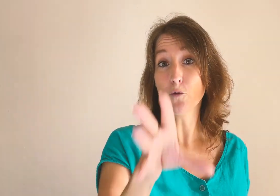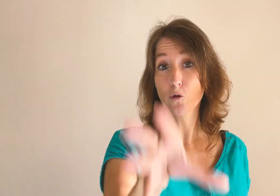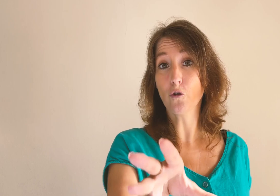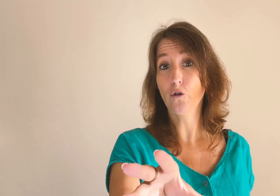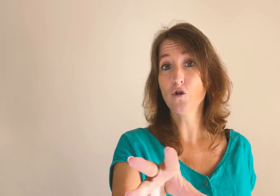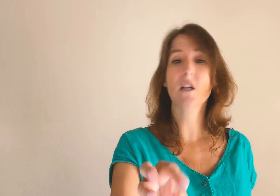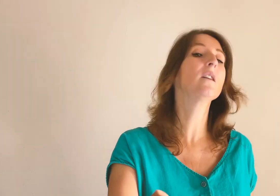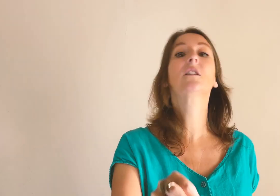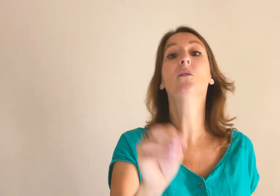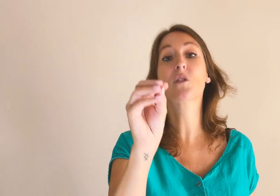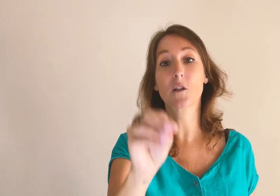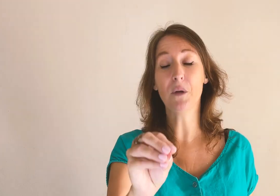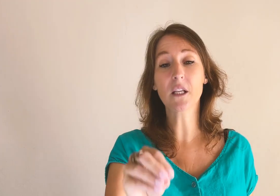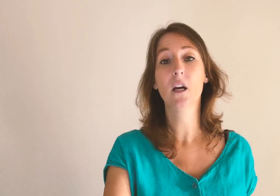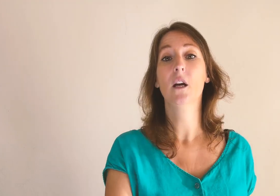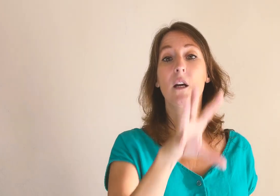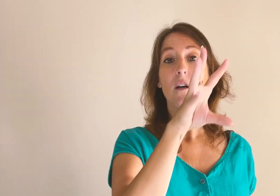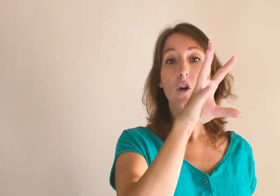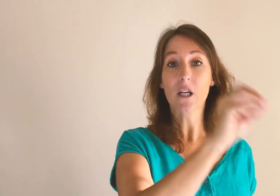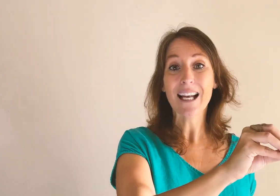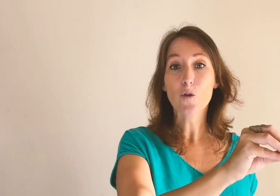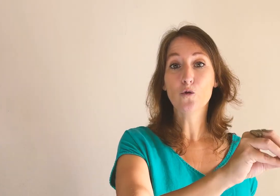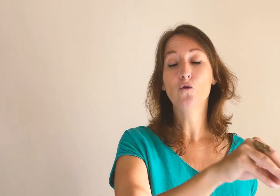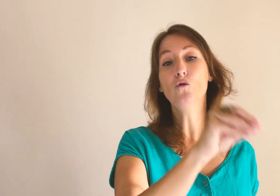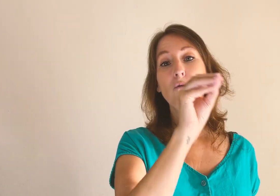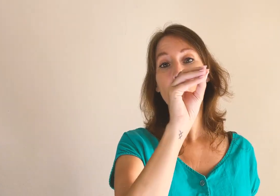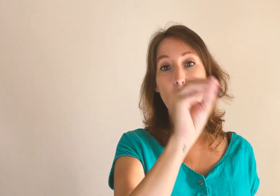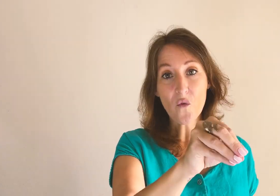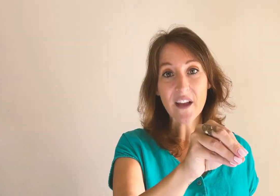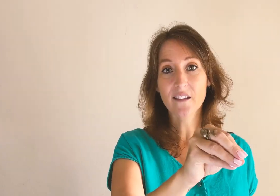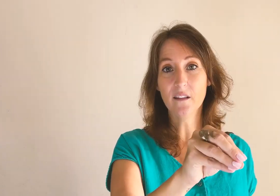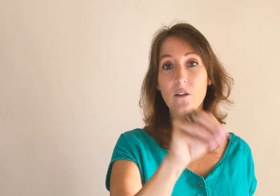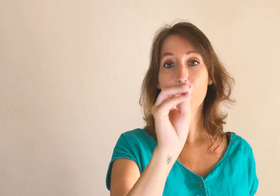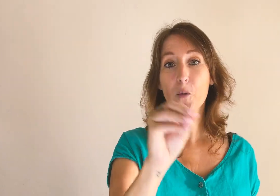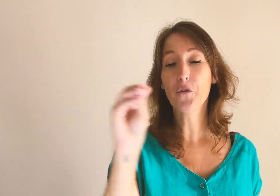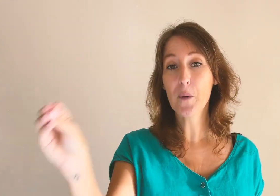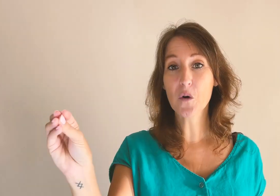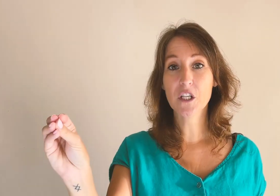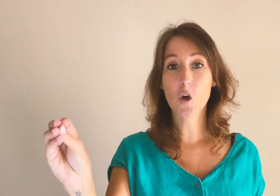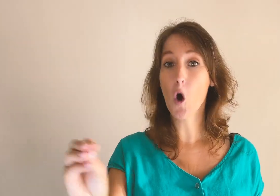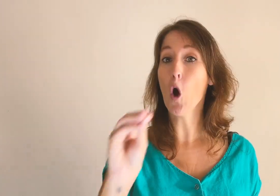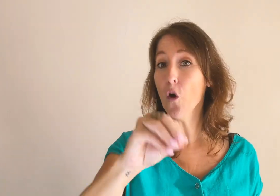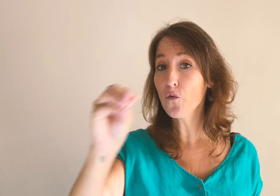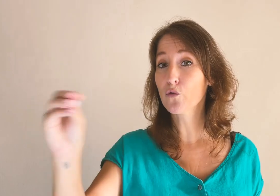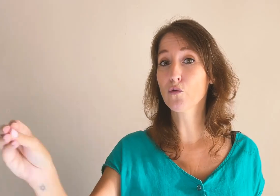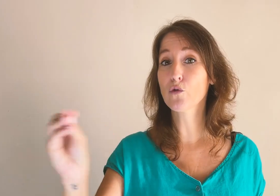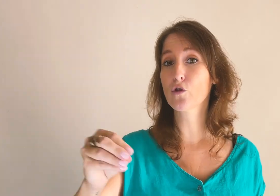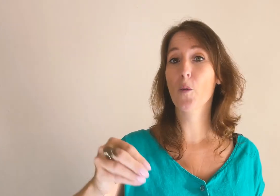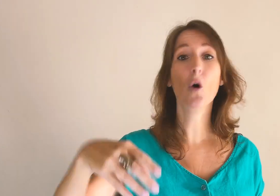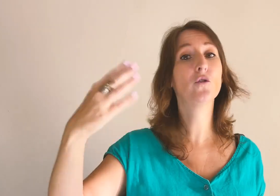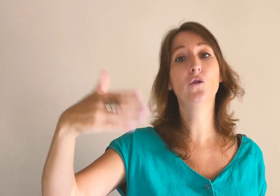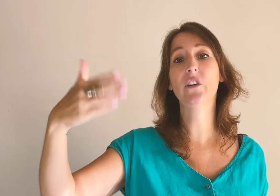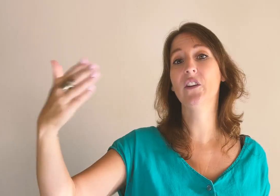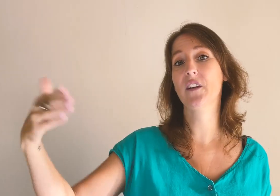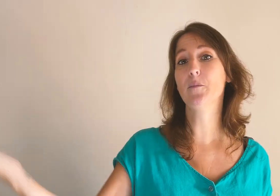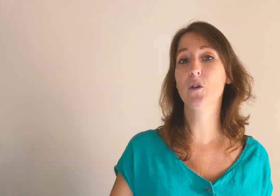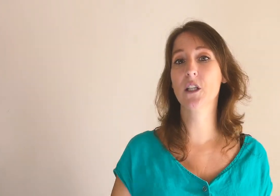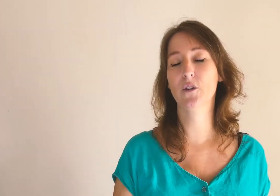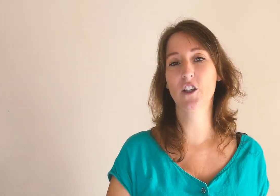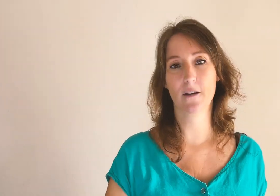sur ce sujet, qui vous explique quel contenu convertit vos prospects en clients en fonction justement de ces étapes de cycle d'achat.